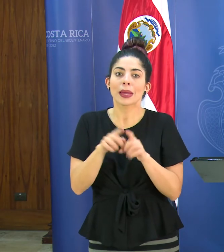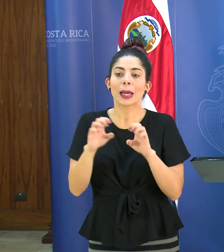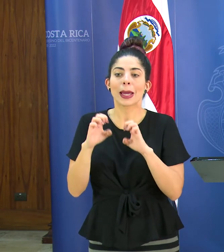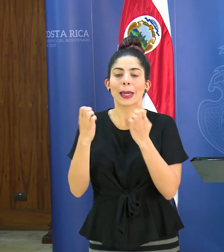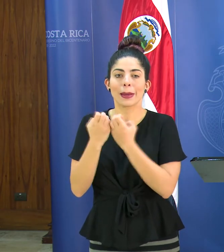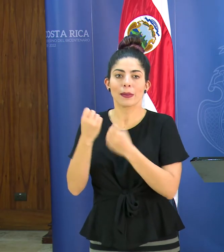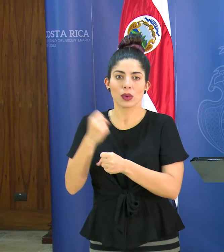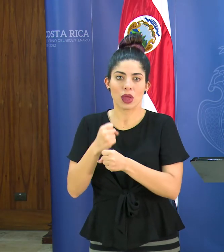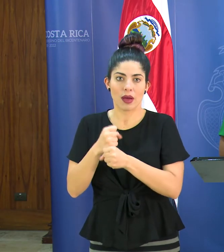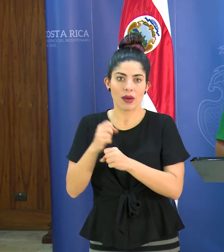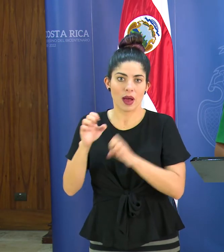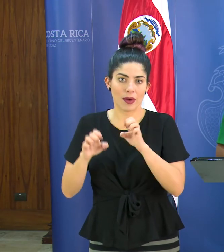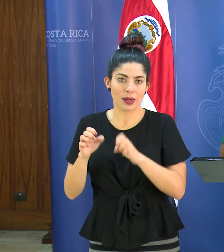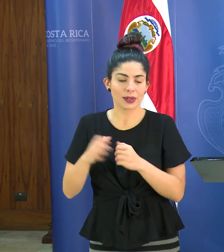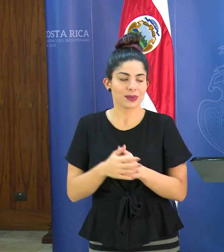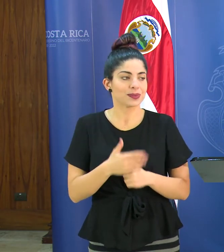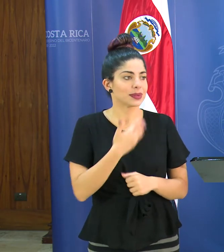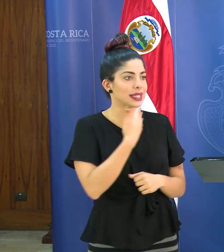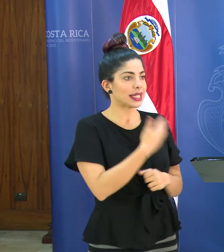equipos de trabajo